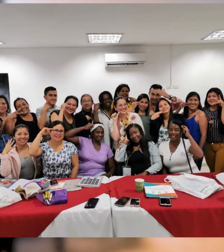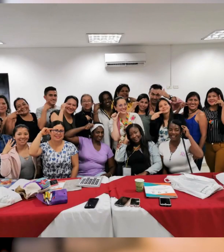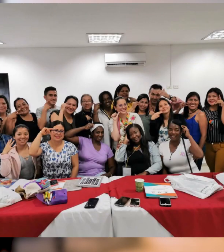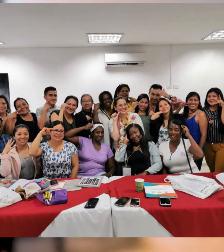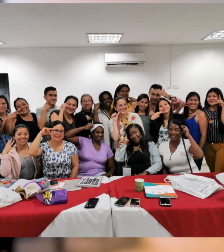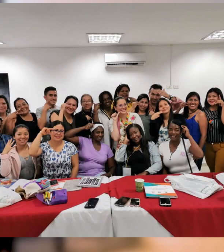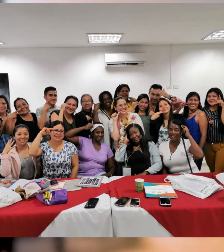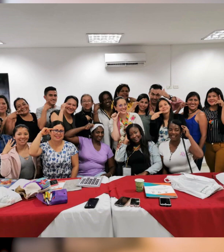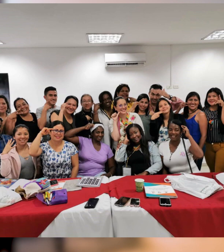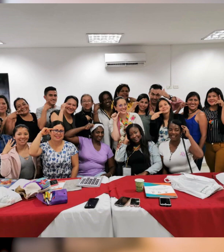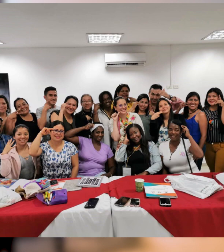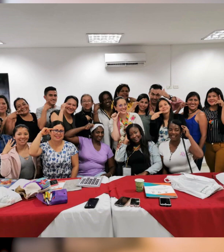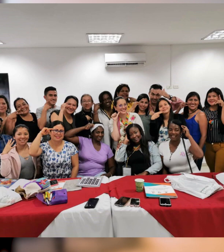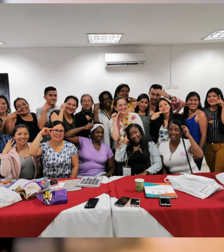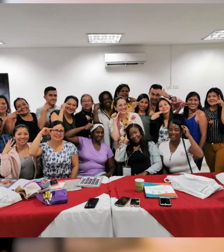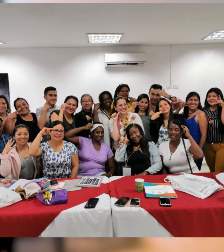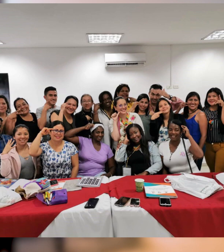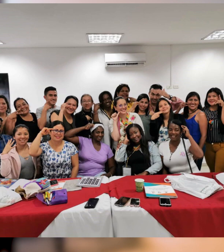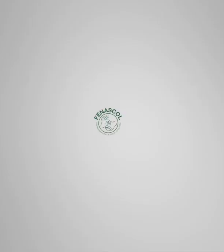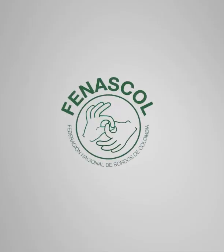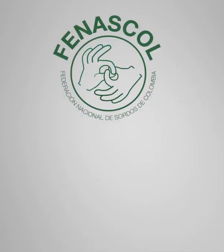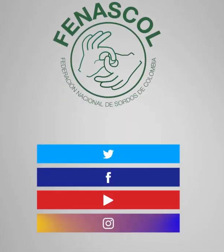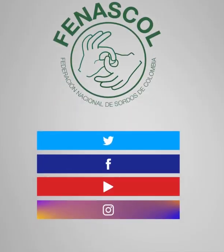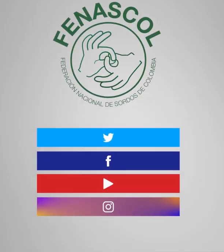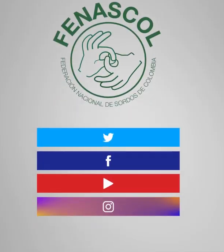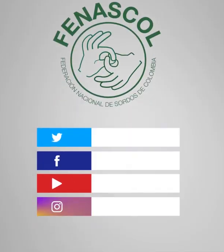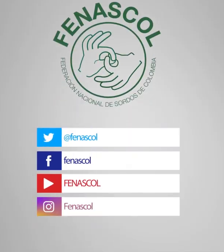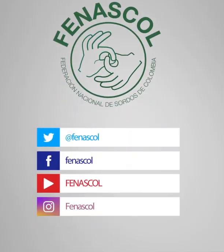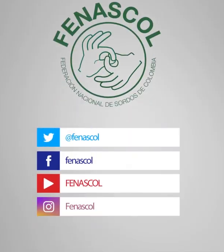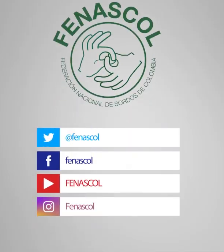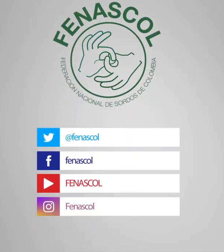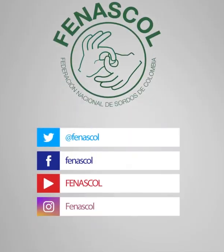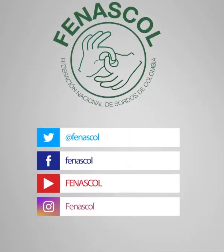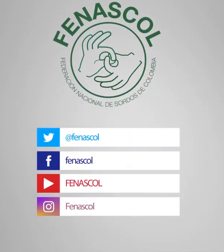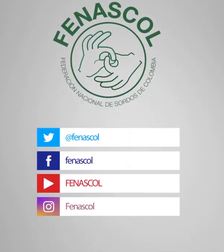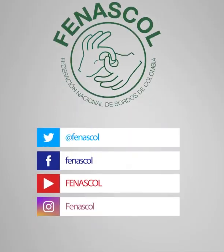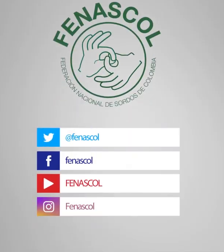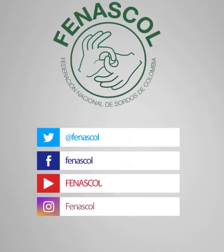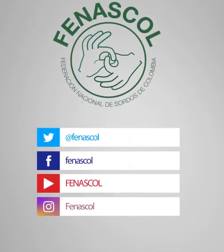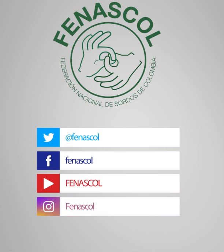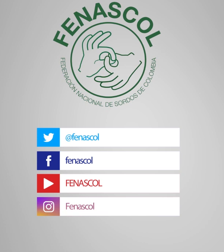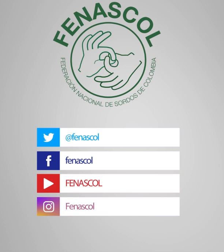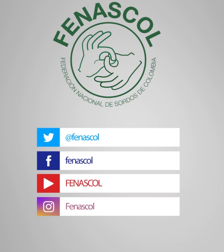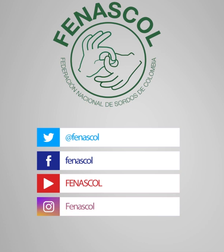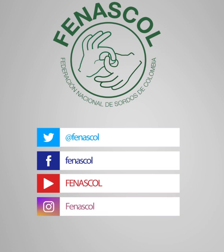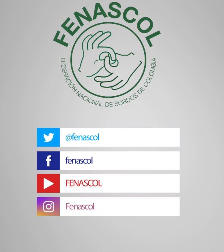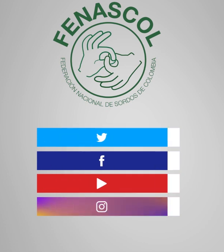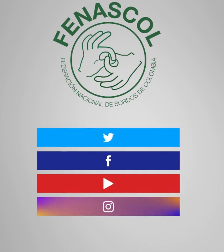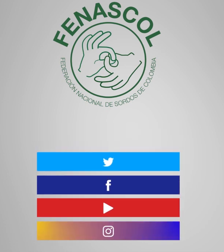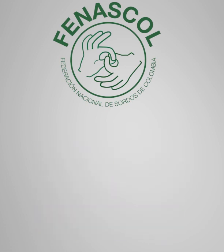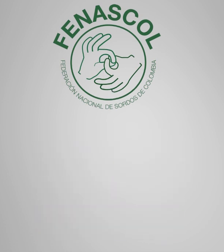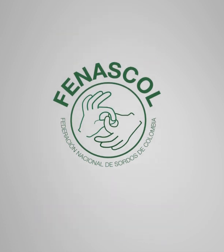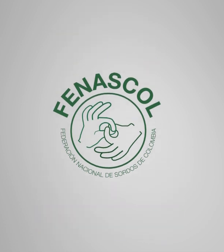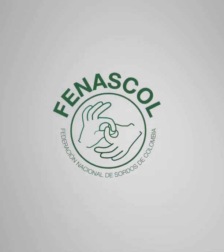вижу